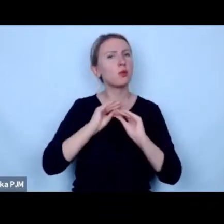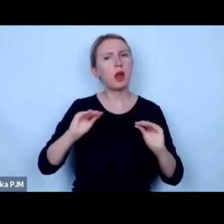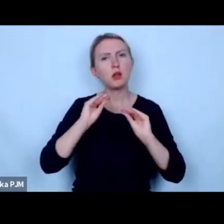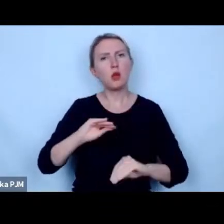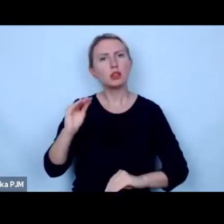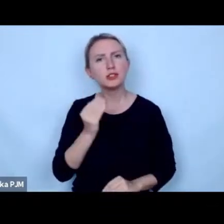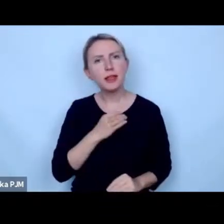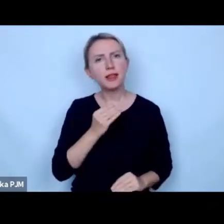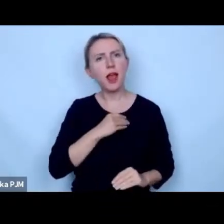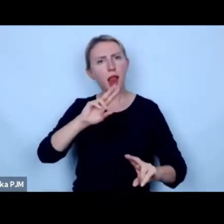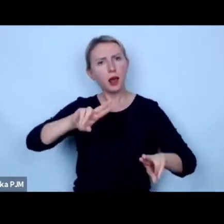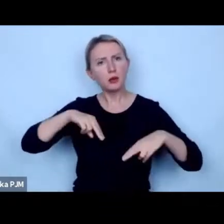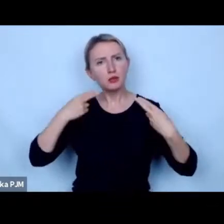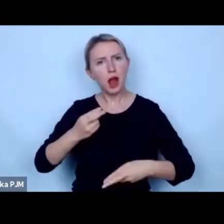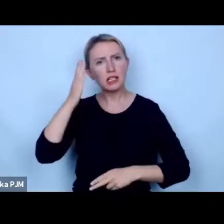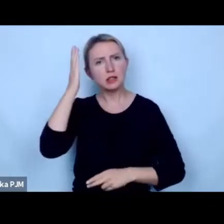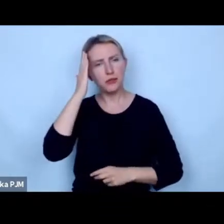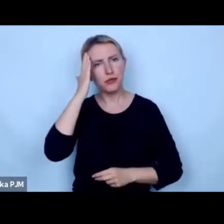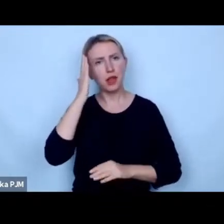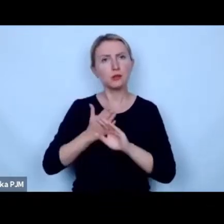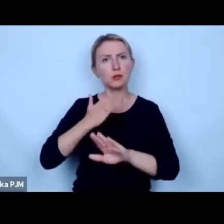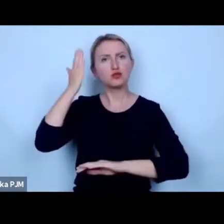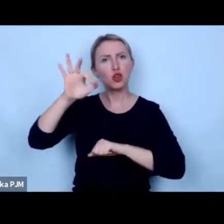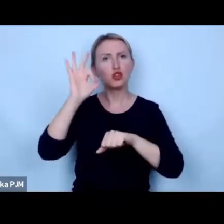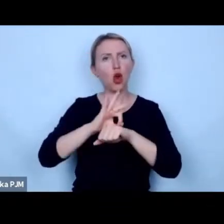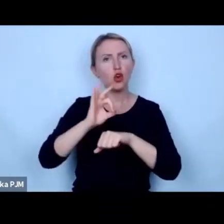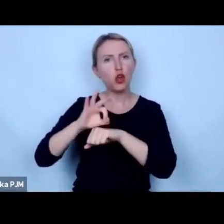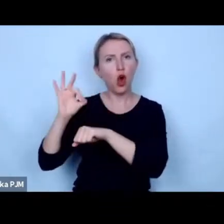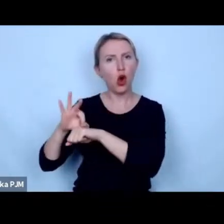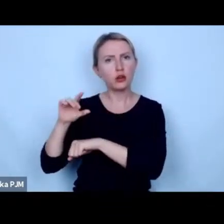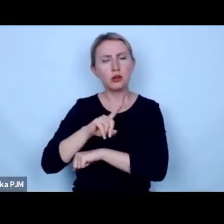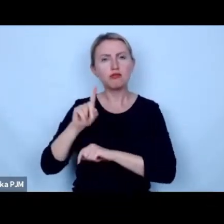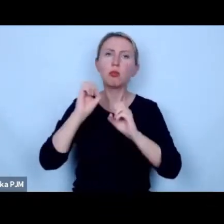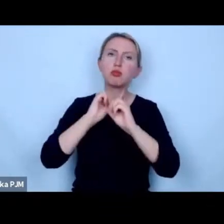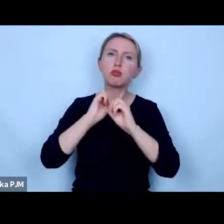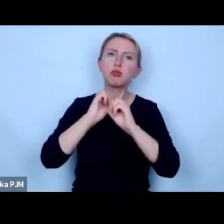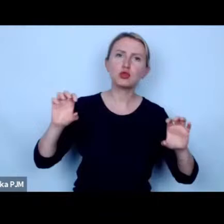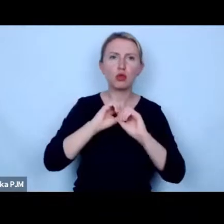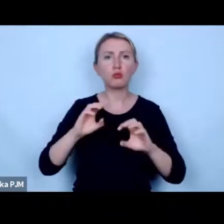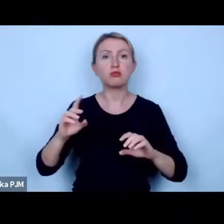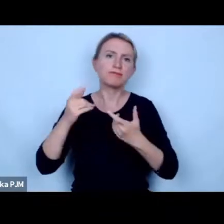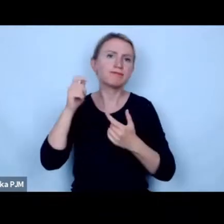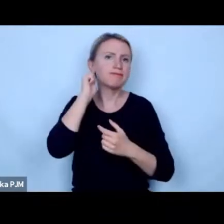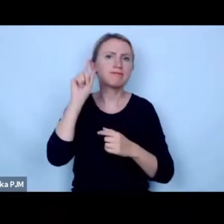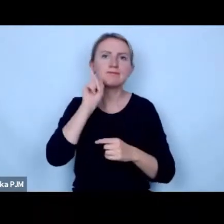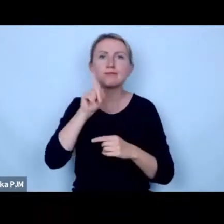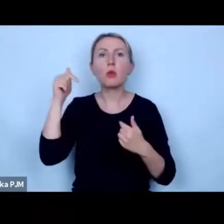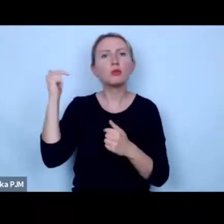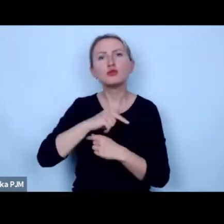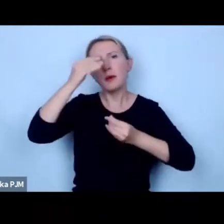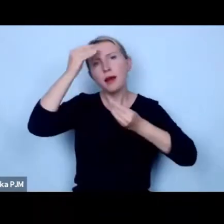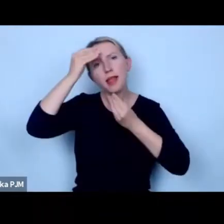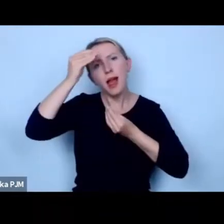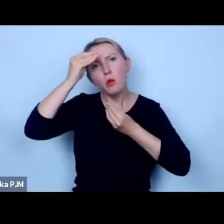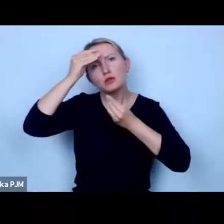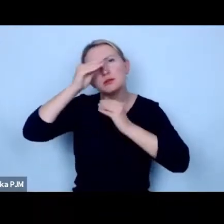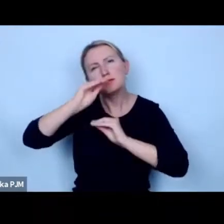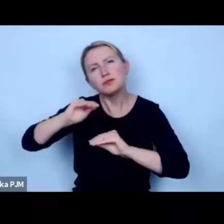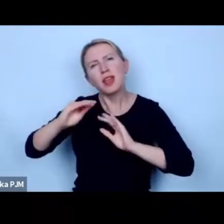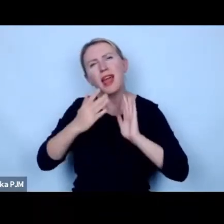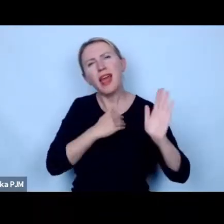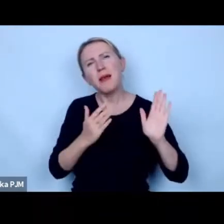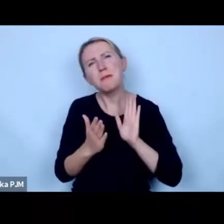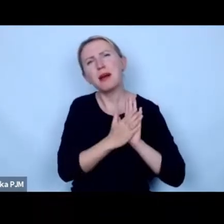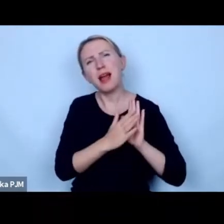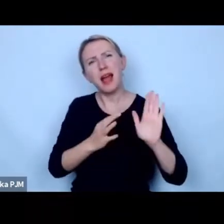rzetelnego przekazywania wiedzy przyszłym doktorom i doktorkom profesorom i profesorkom musimy nauczyć się ich empatii musimy